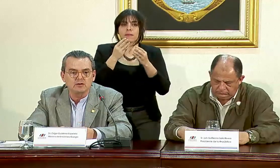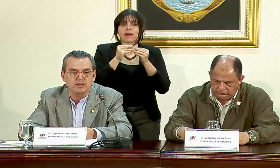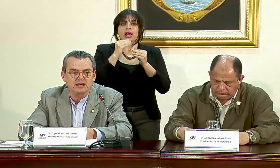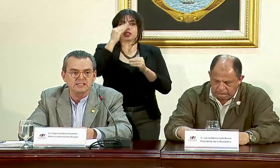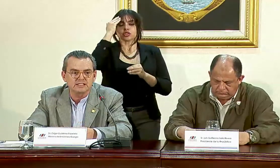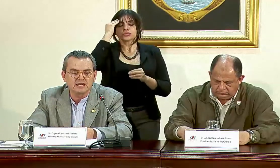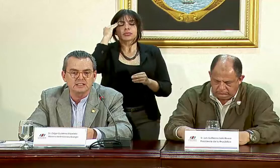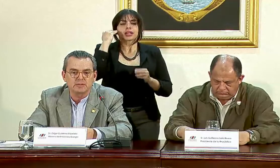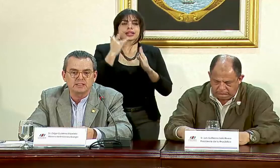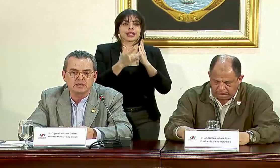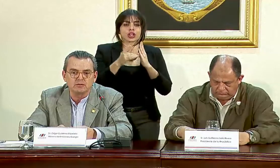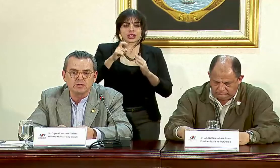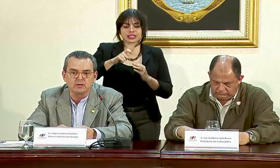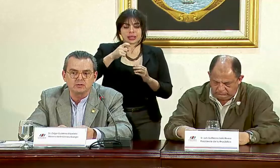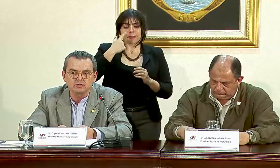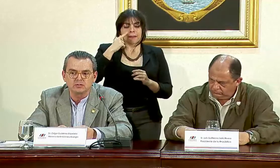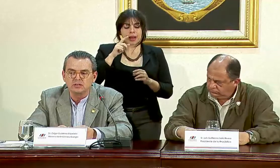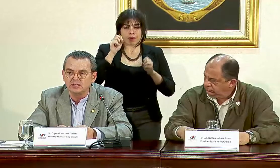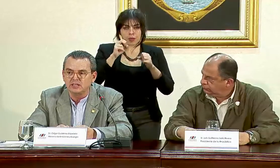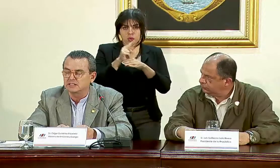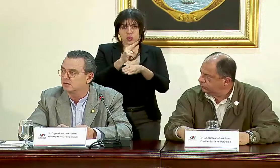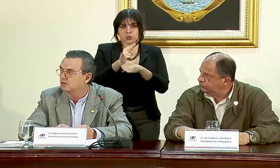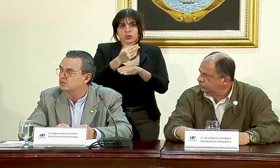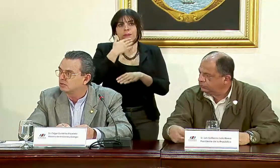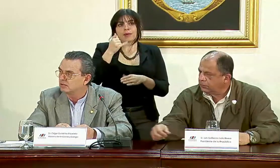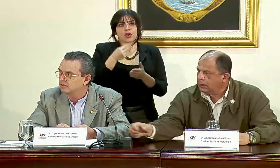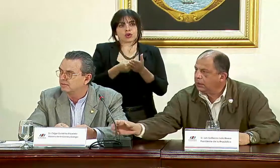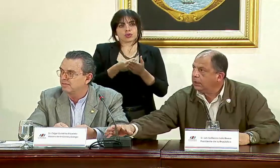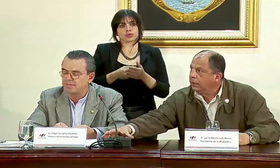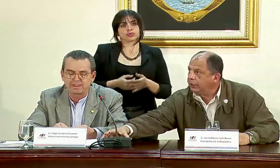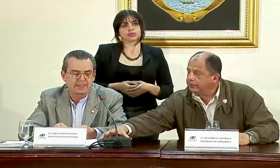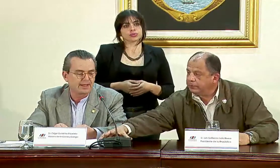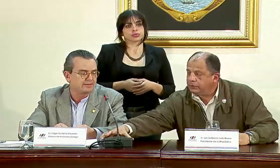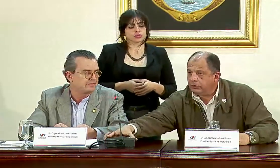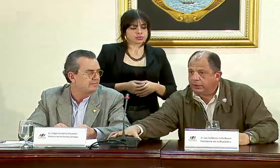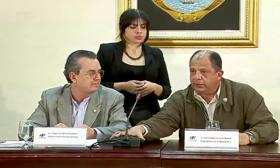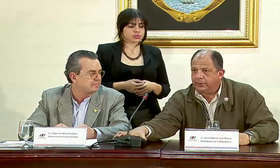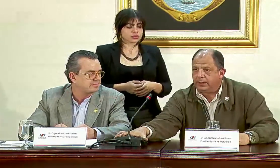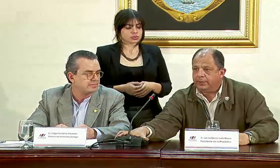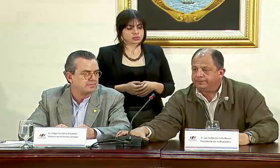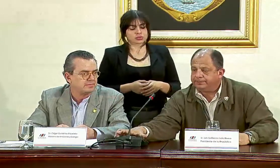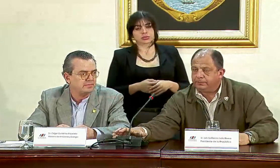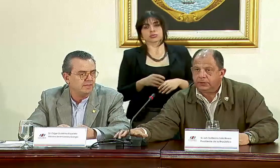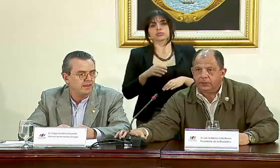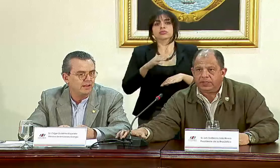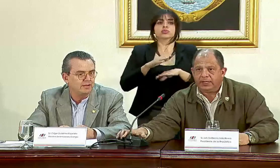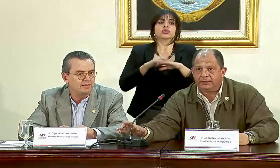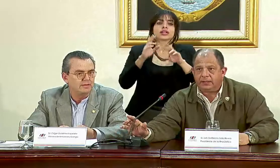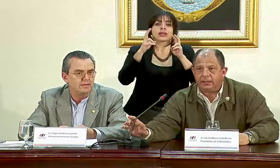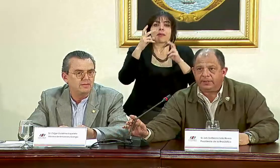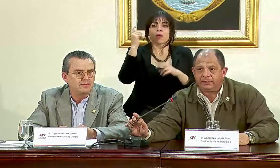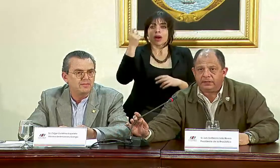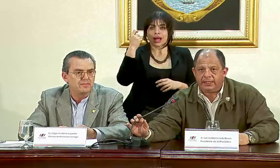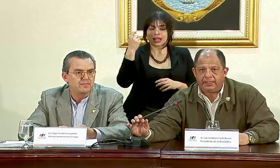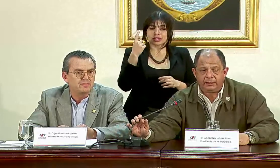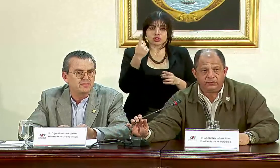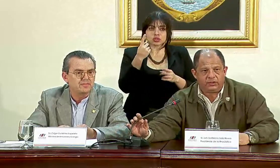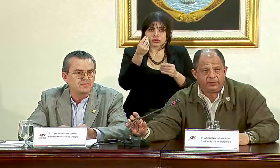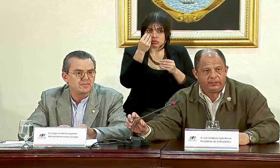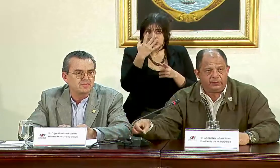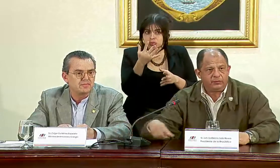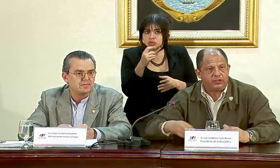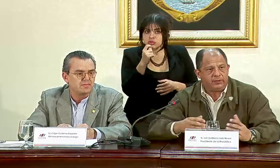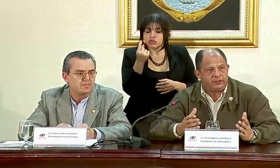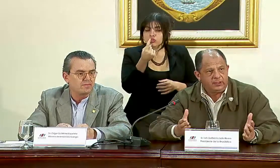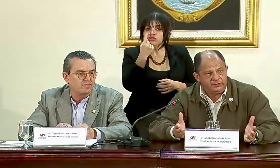y las tecnologías necesarias para hacer un mejor uso de este recurso. Sobre el tema de Guanacaste, nada más indicar que